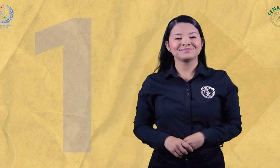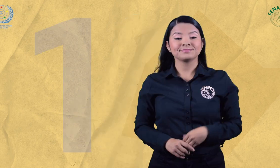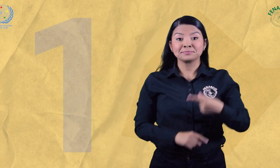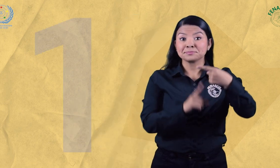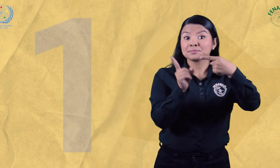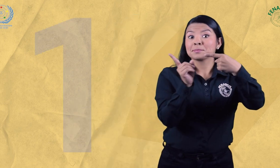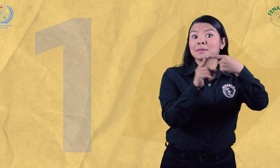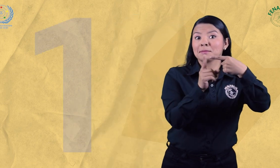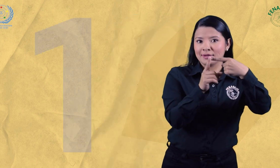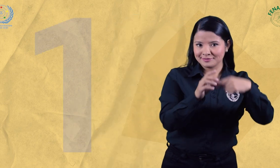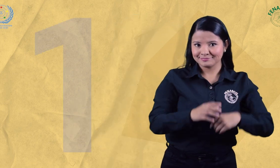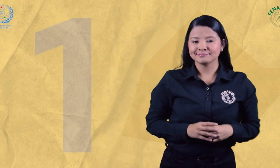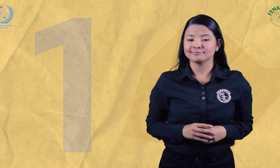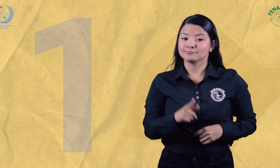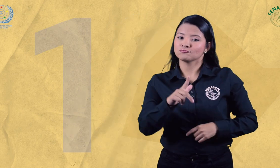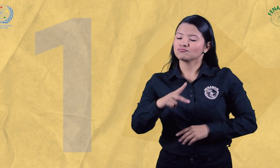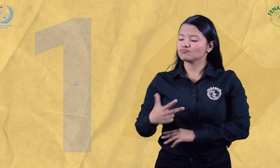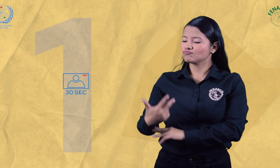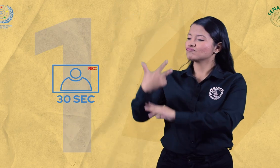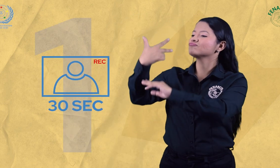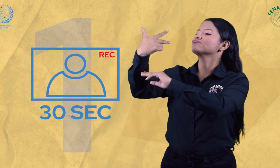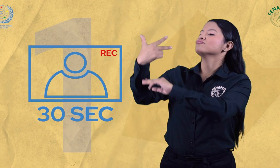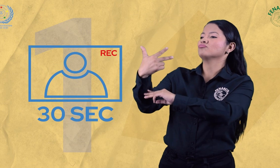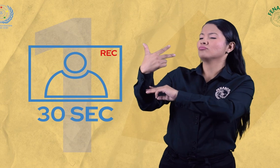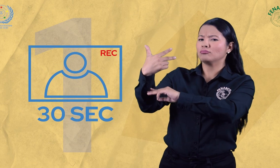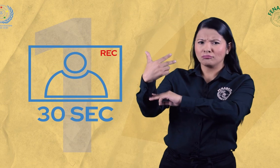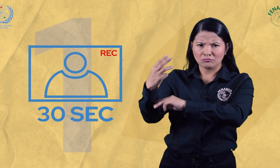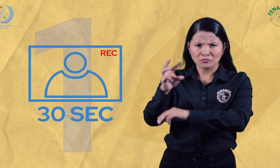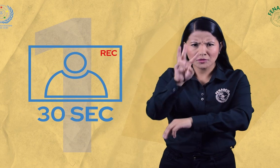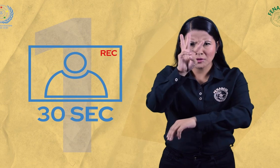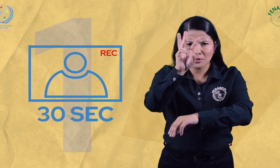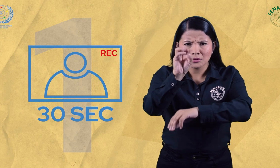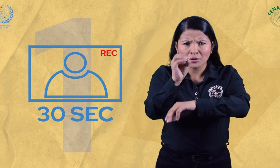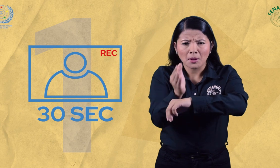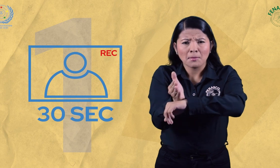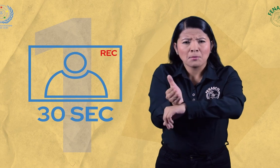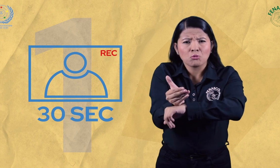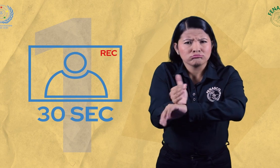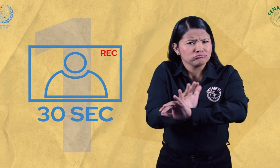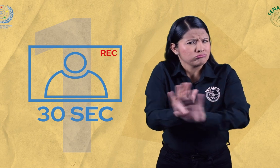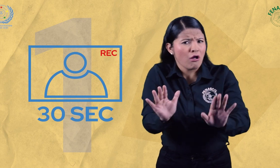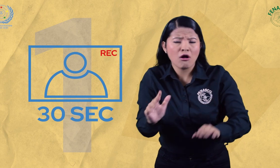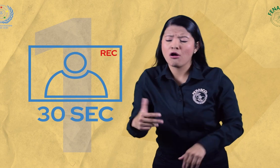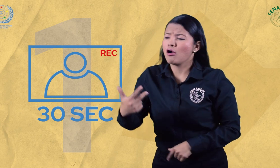Graba un video en lengua de señas colombiana no mayor a 30 segundos.